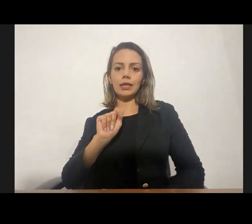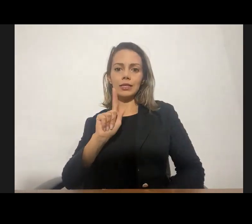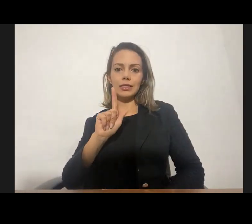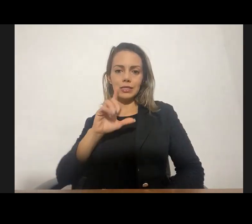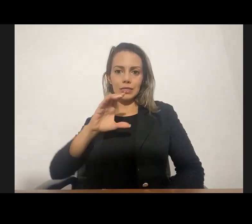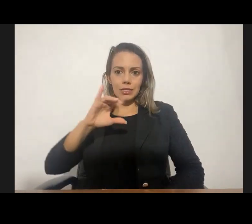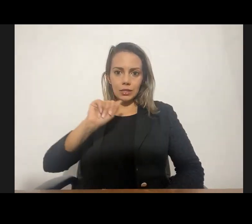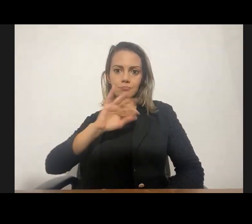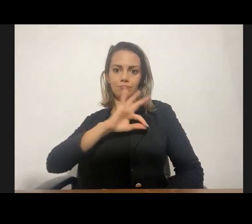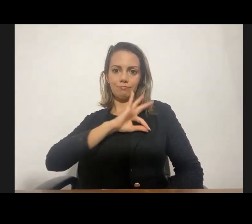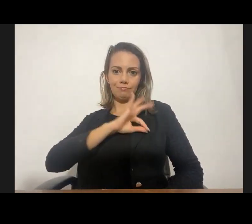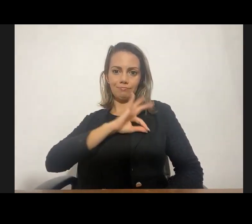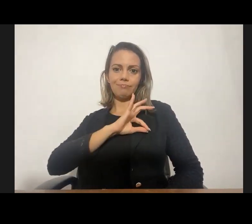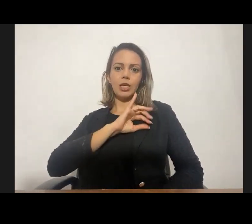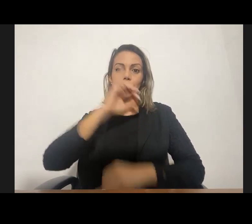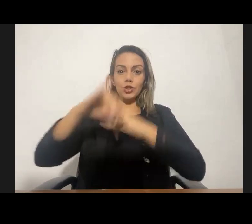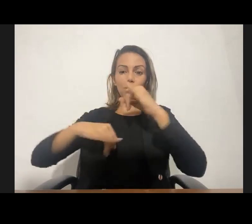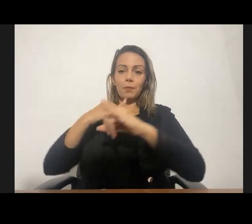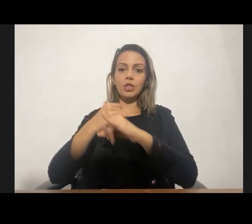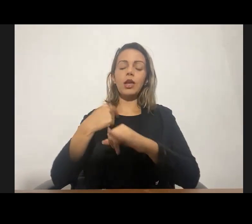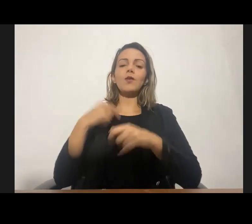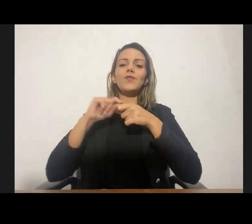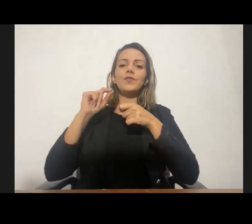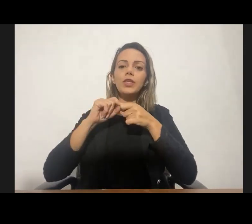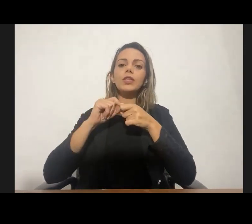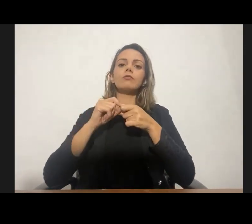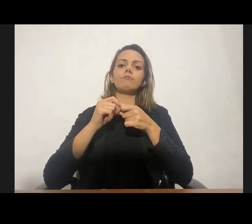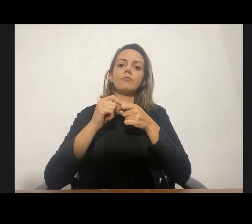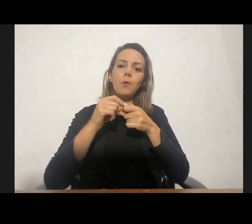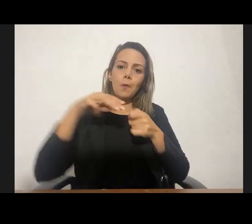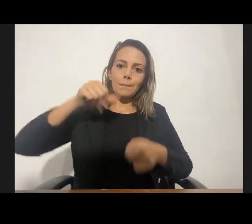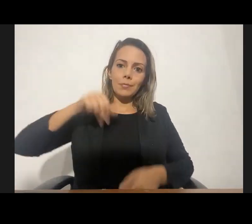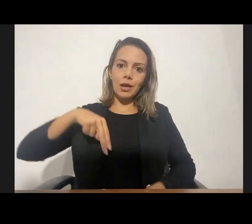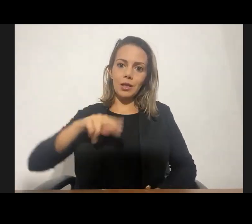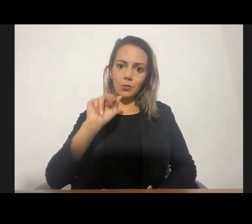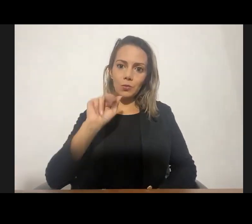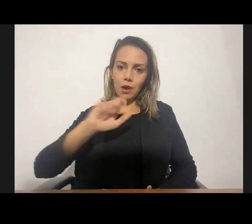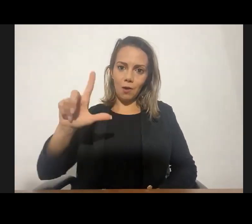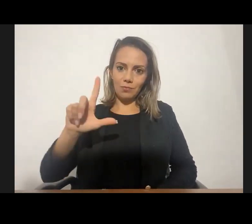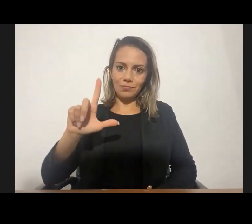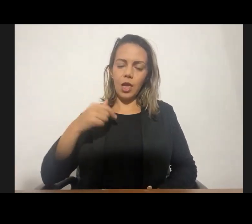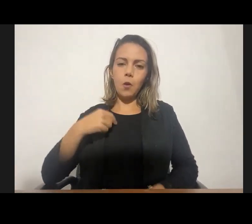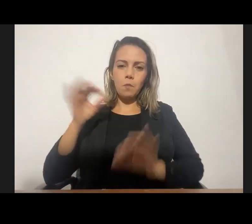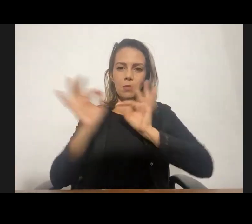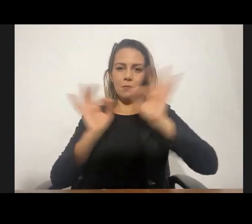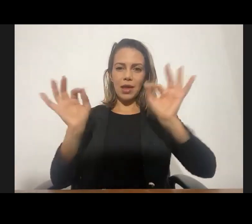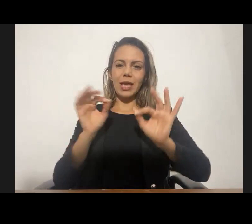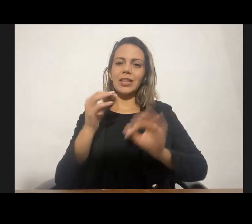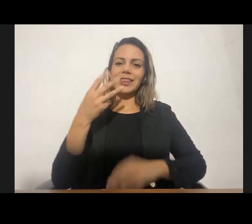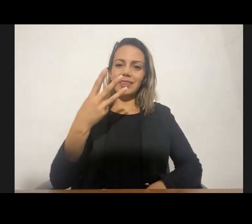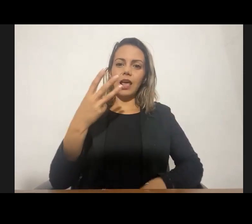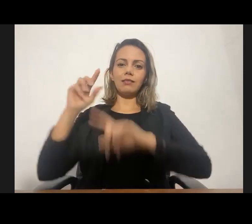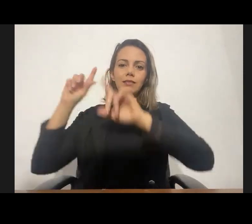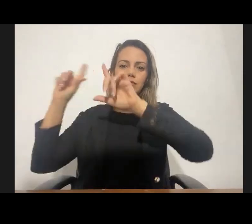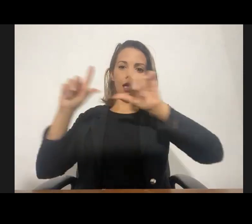E, se os senhores me permitirem, eu preparei aqui umas duas ou três telas, só para tentar mostrar um pouquinho. Se os senhores me permitirem, vou projetar aqui a